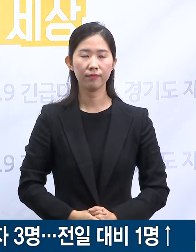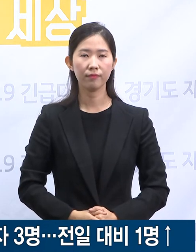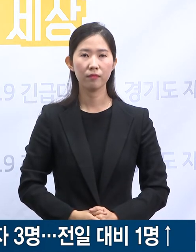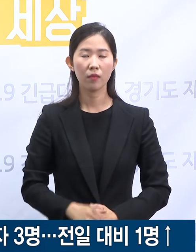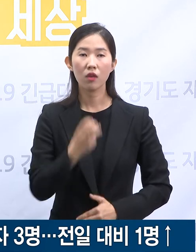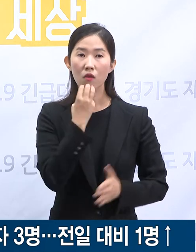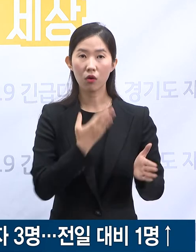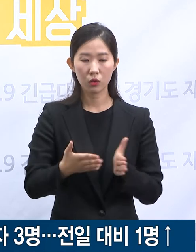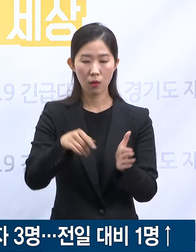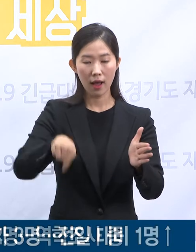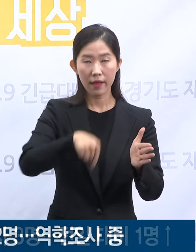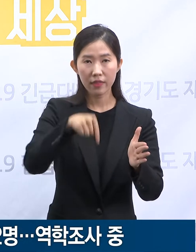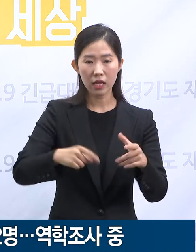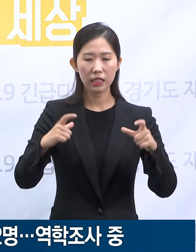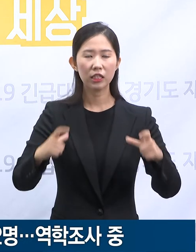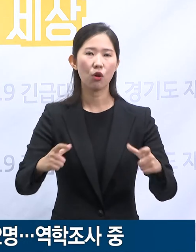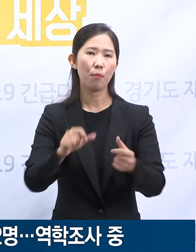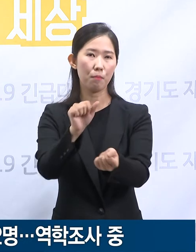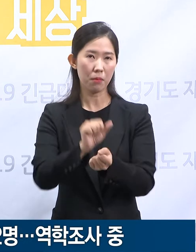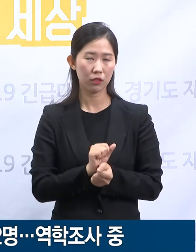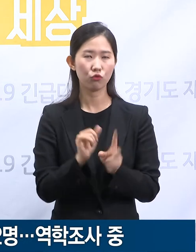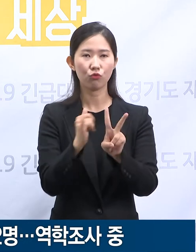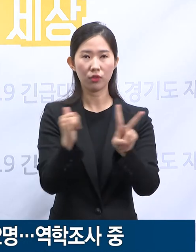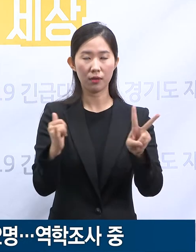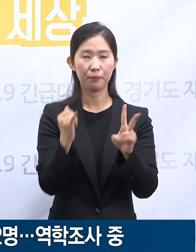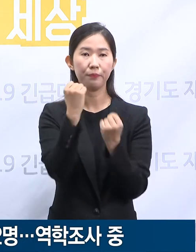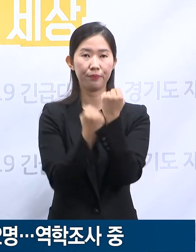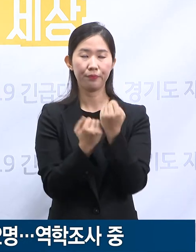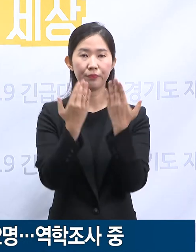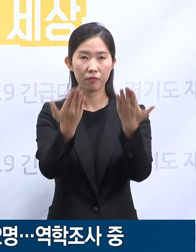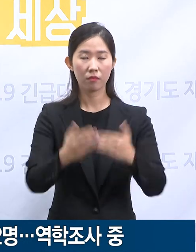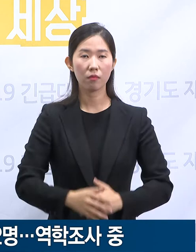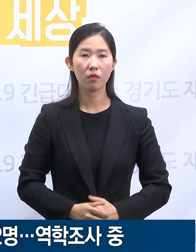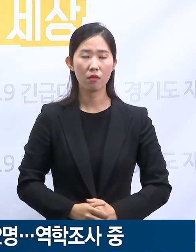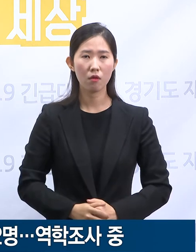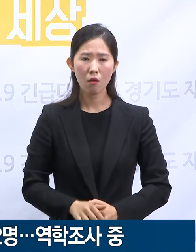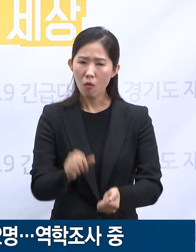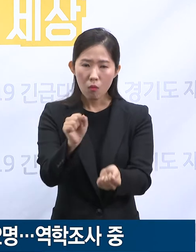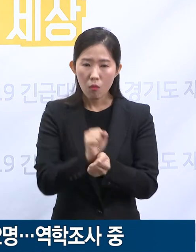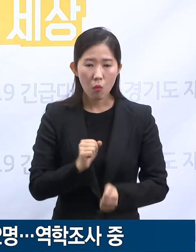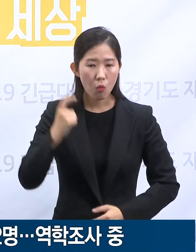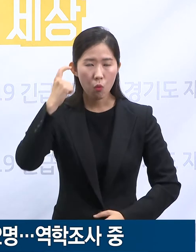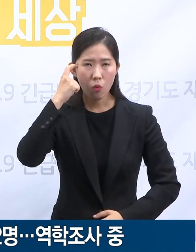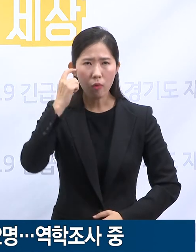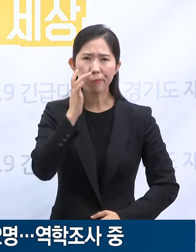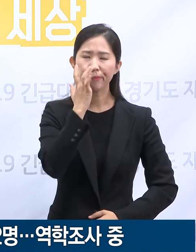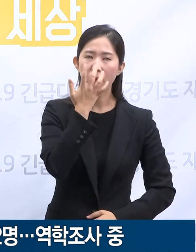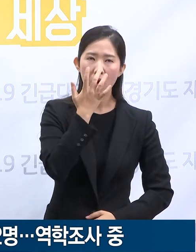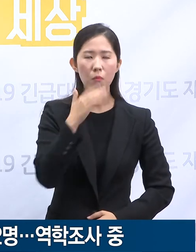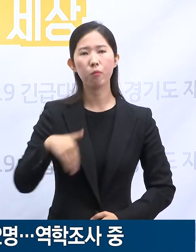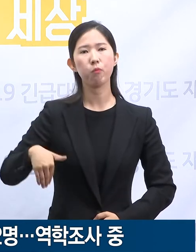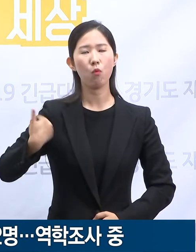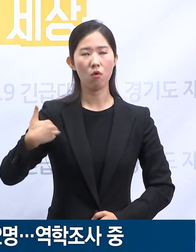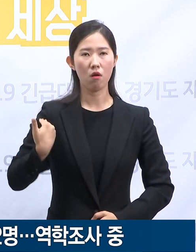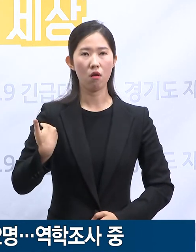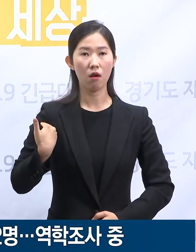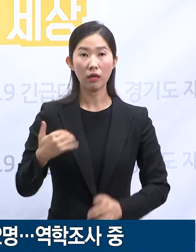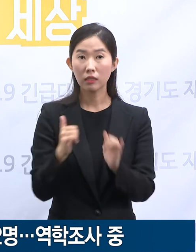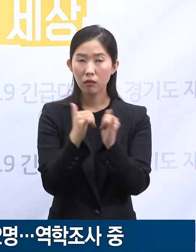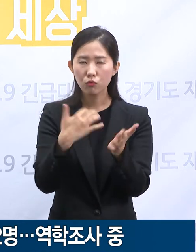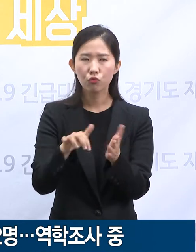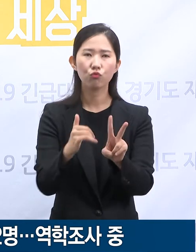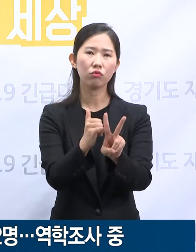도내 지역사회 발생 확진 상황입니다. 금일 경로가 확실히 알려지지 않은 지역사회 발생 신규 확진자는 총 2명입니다.